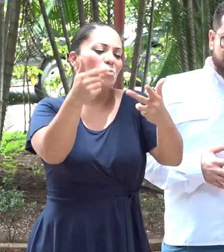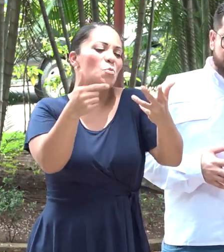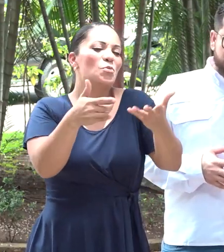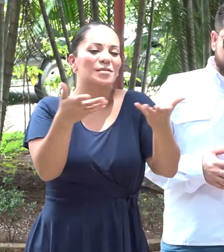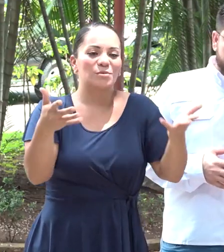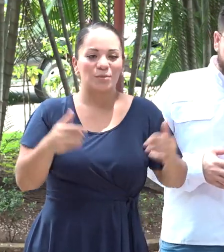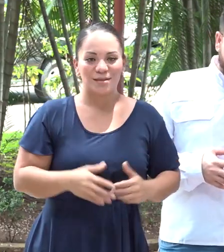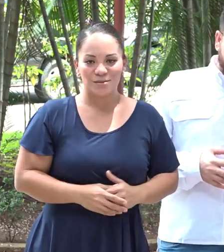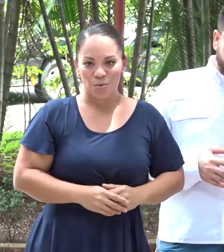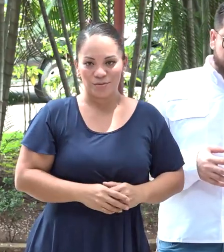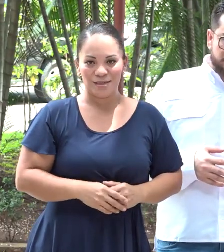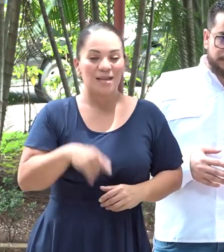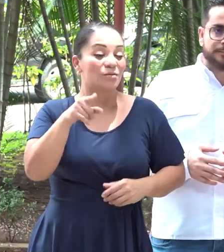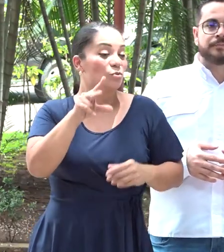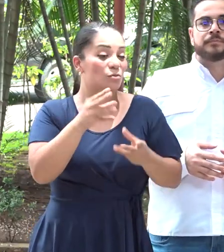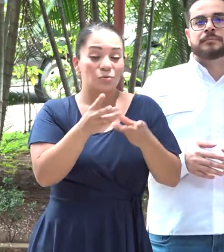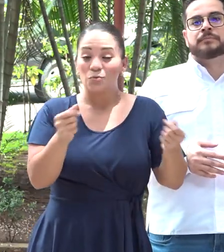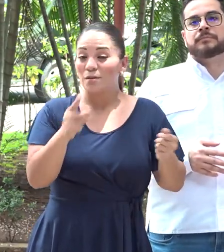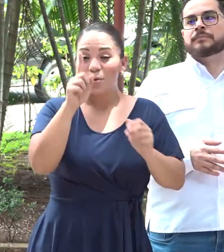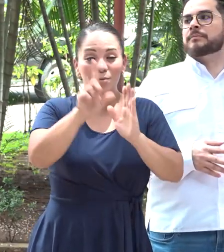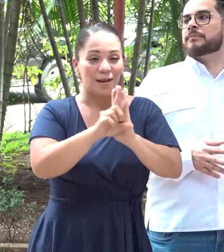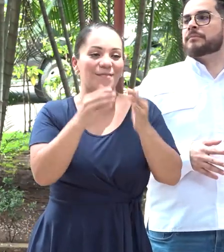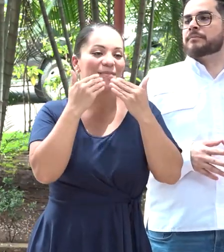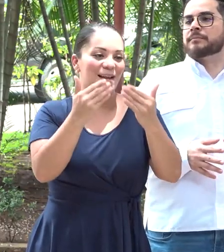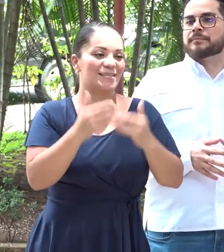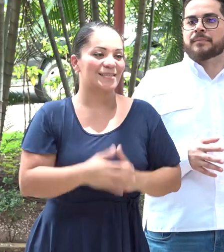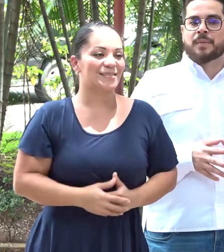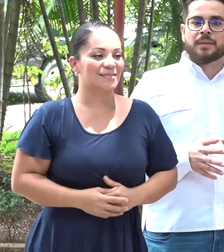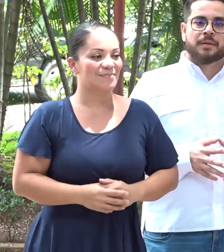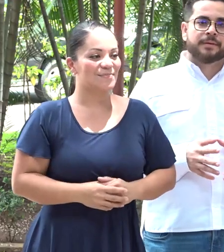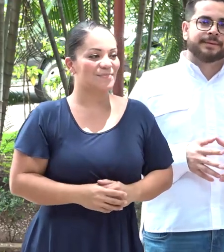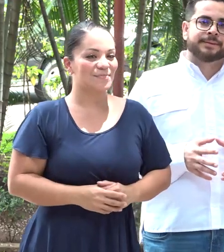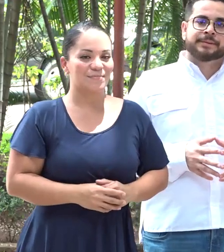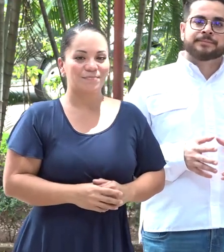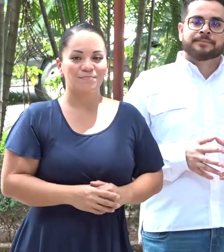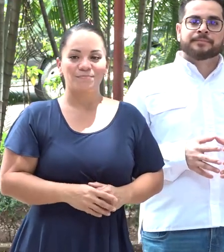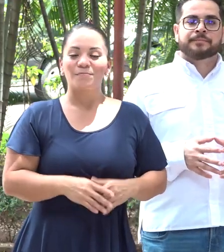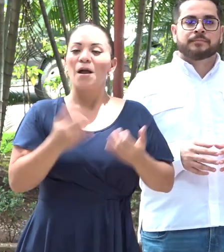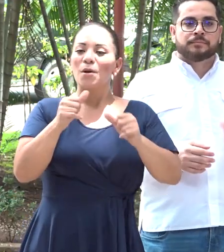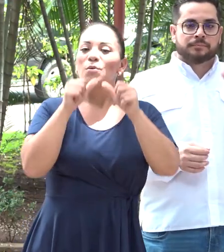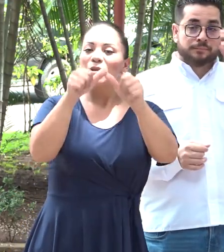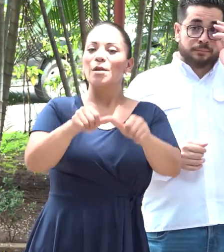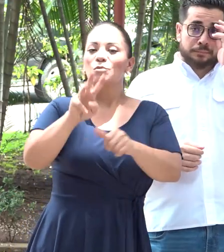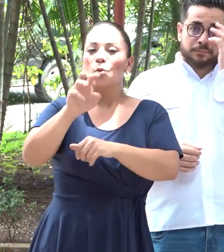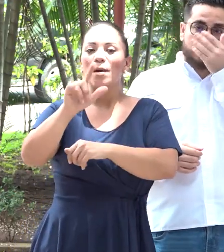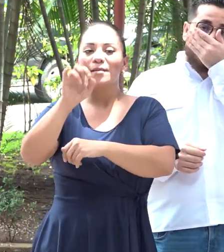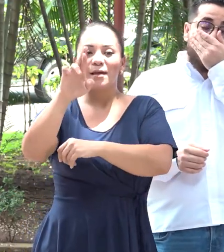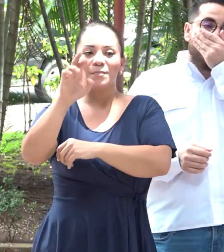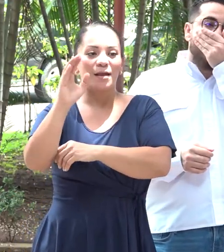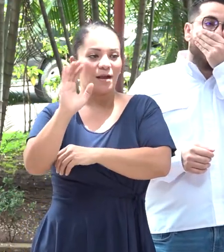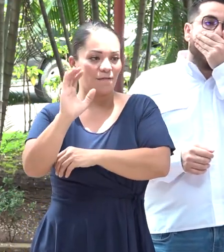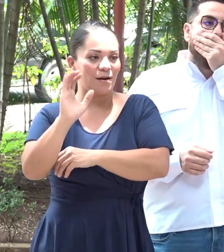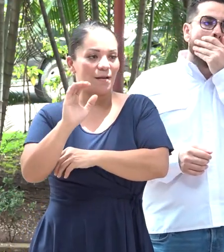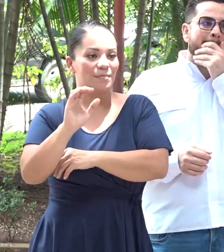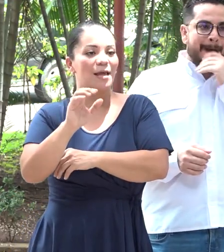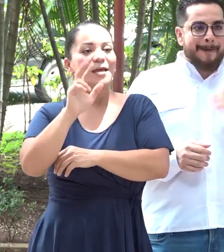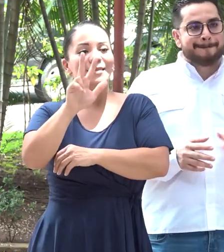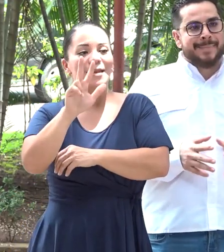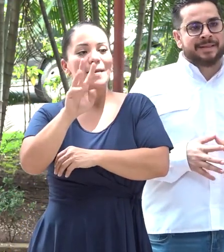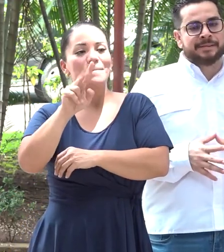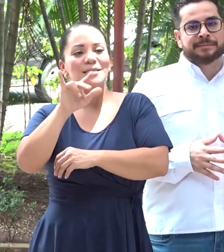cosas. Eso no se arregla con una ley. Gracias. Continuamos con Walter Carrera de Tribisión 36.